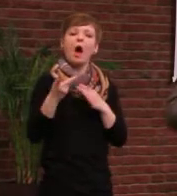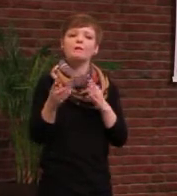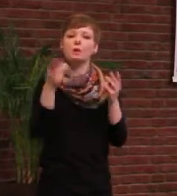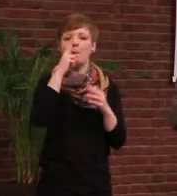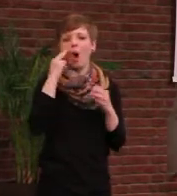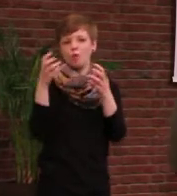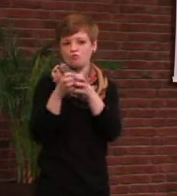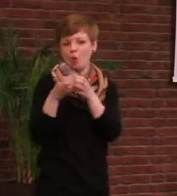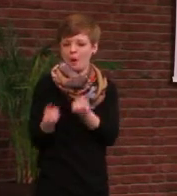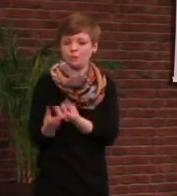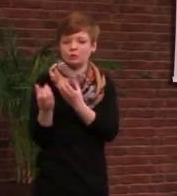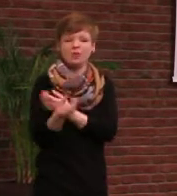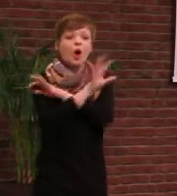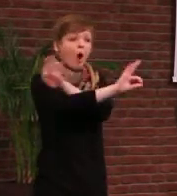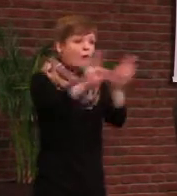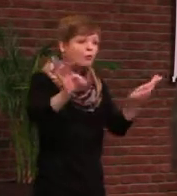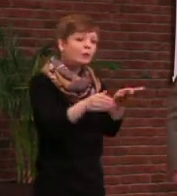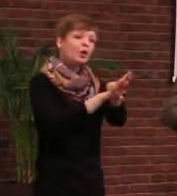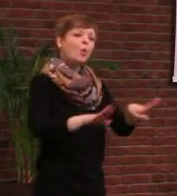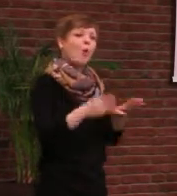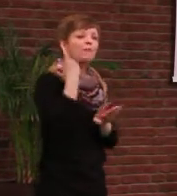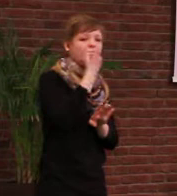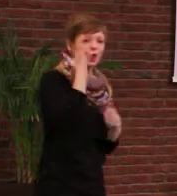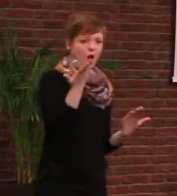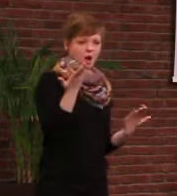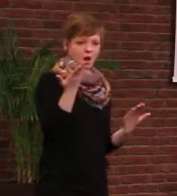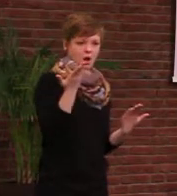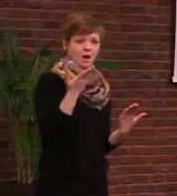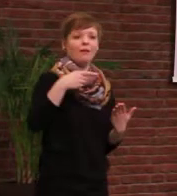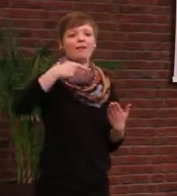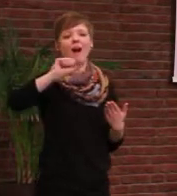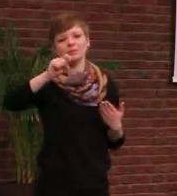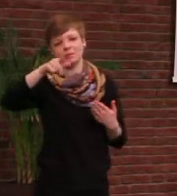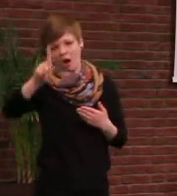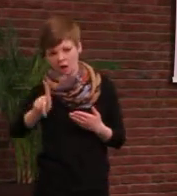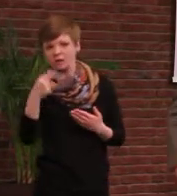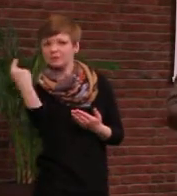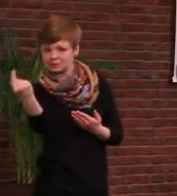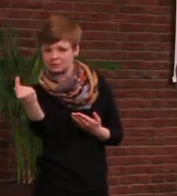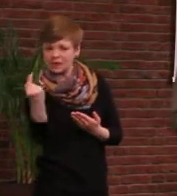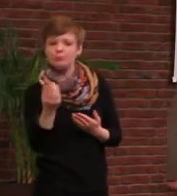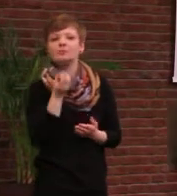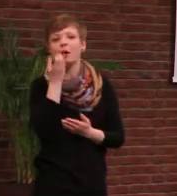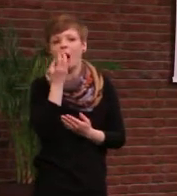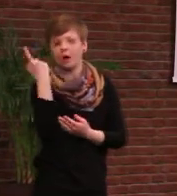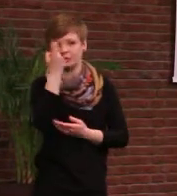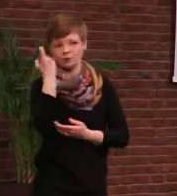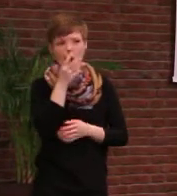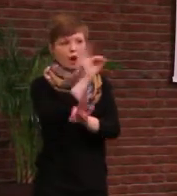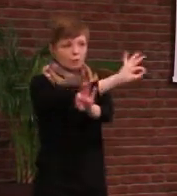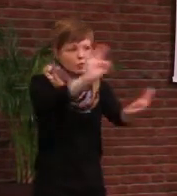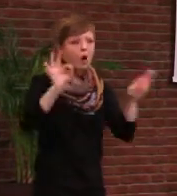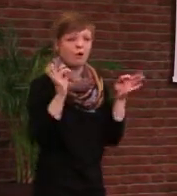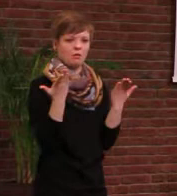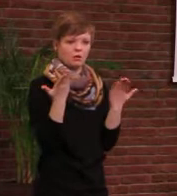und er ist gleichzeitig euer Grundversorger. Die GASAK betreibt Biogasanlagen in Ratonow und Schwedt und ist bei euch der Gasversorger.